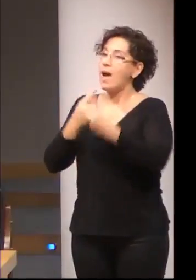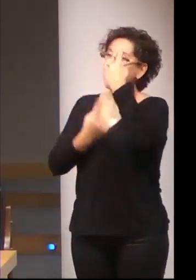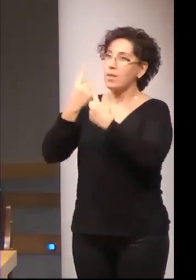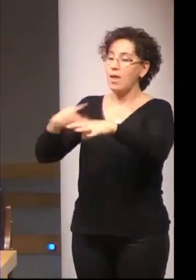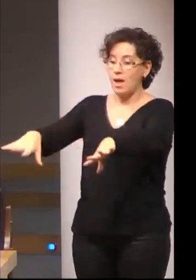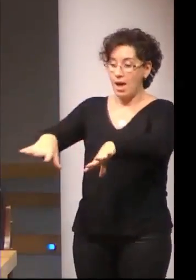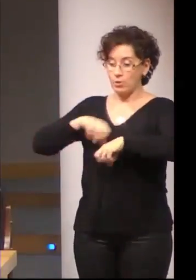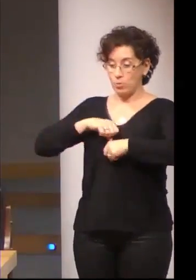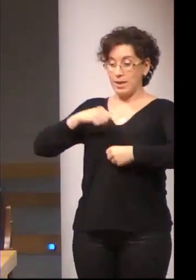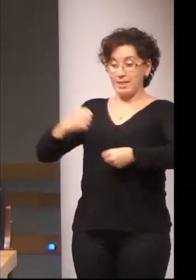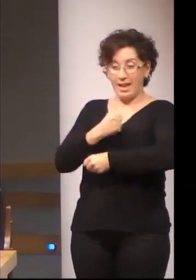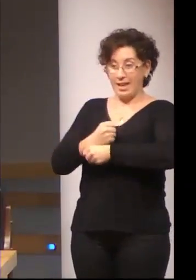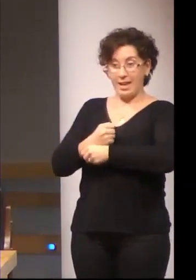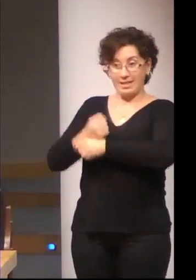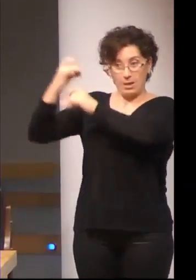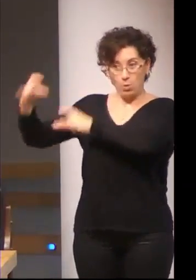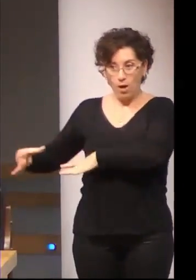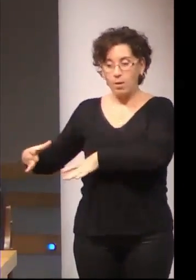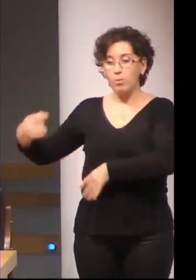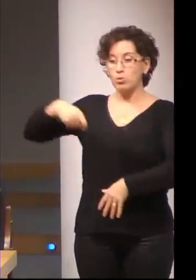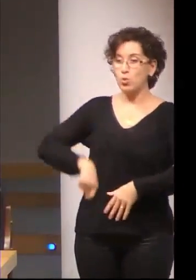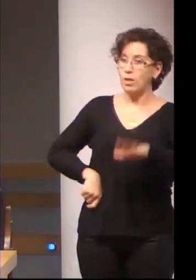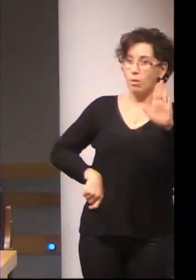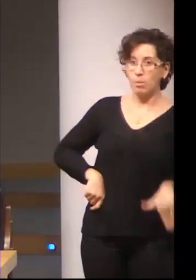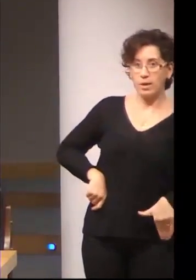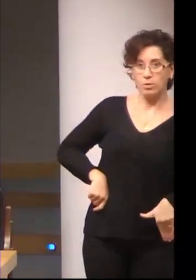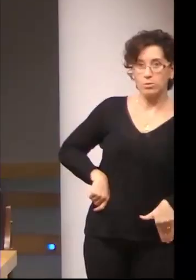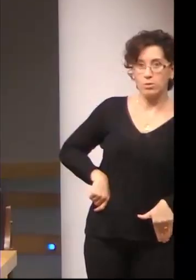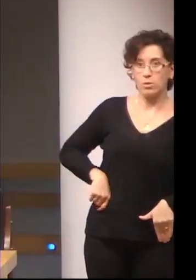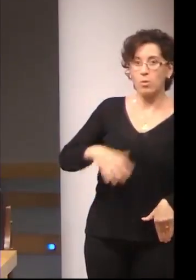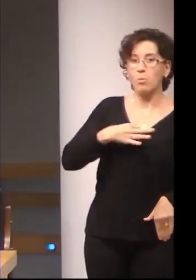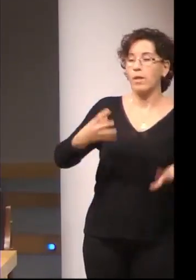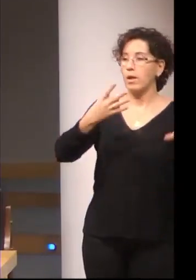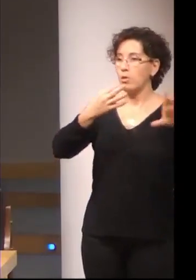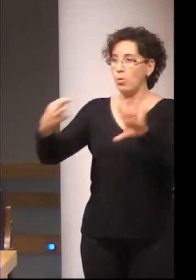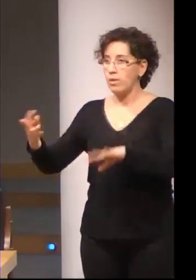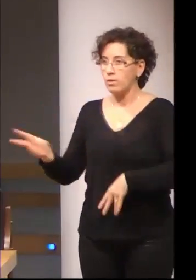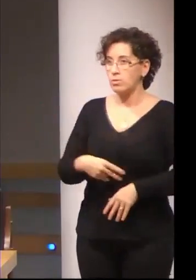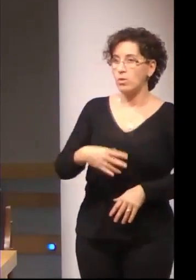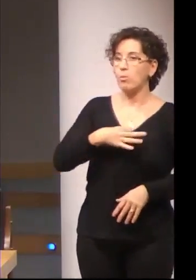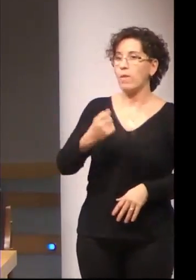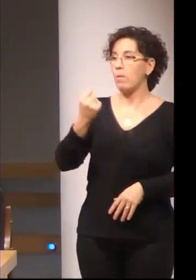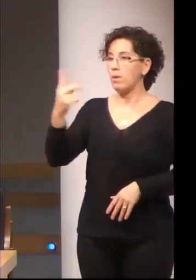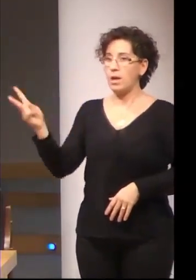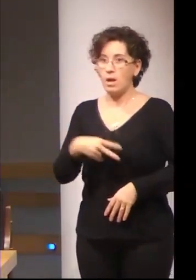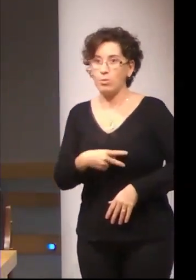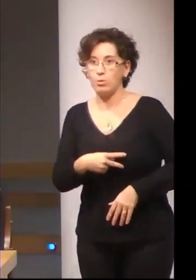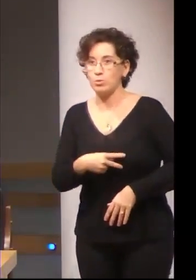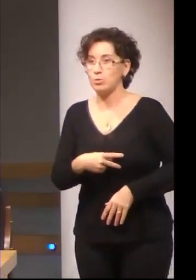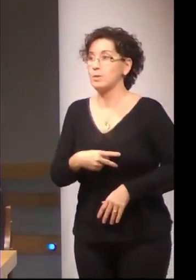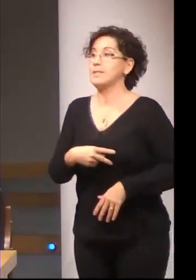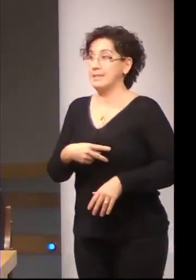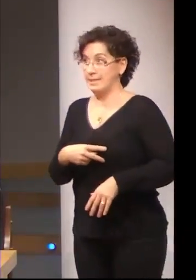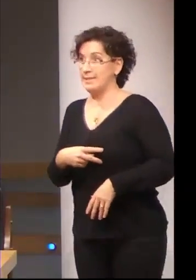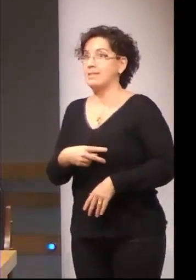por menos dinero por 900 euros por 1000 euros yo creo que será un trabajo que en las